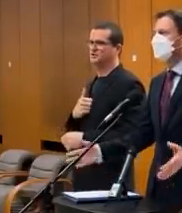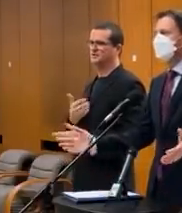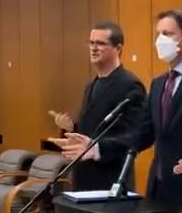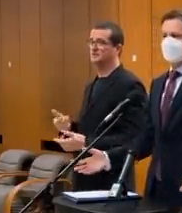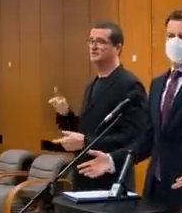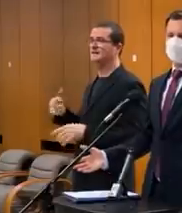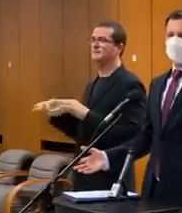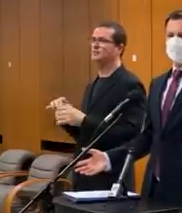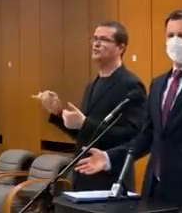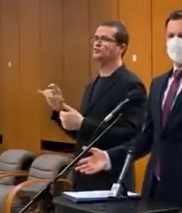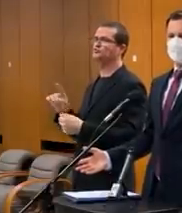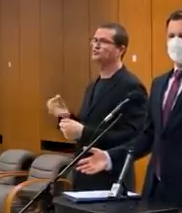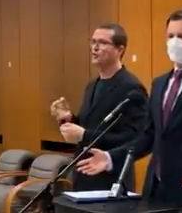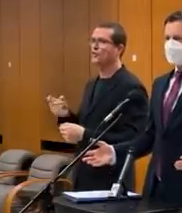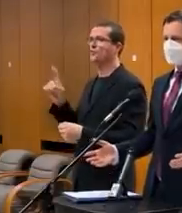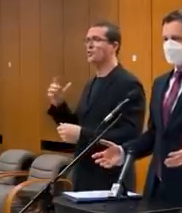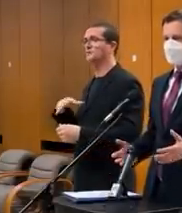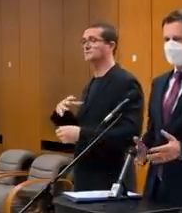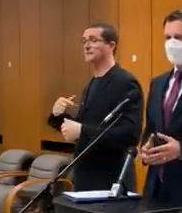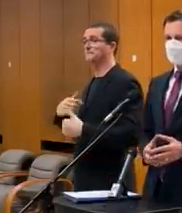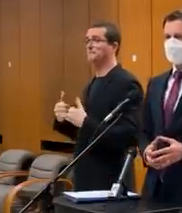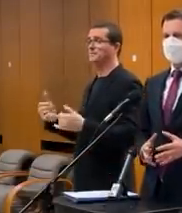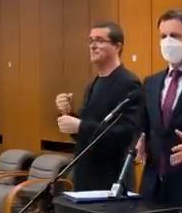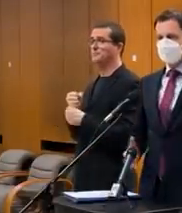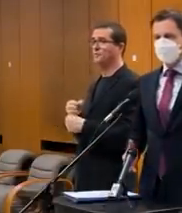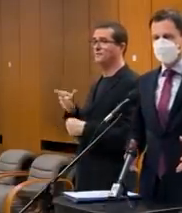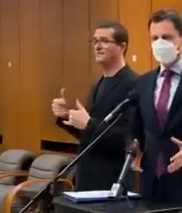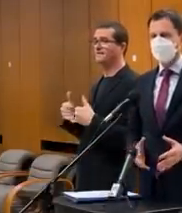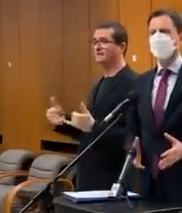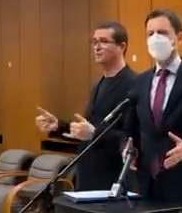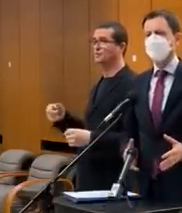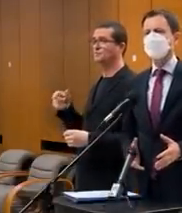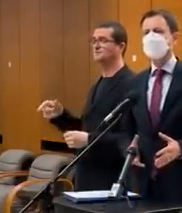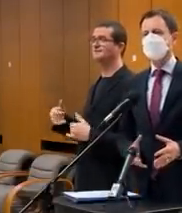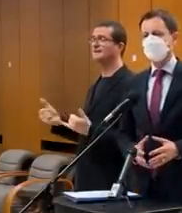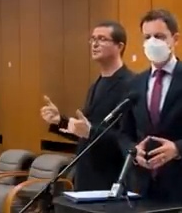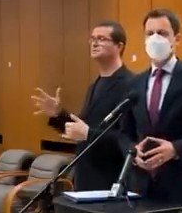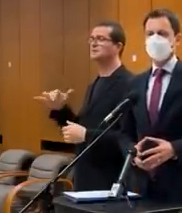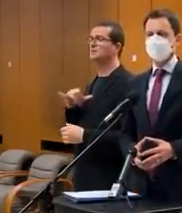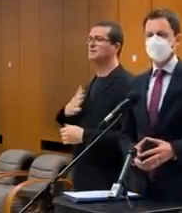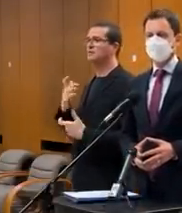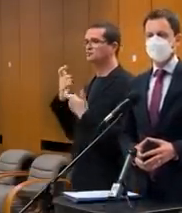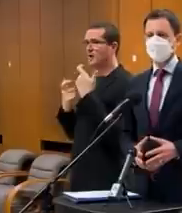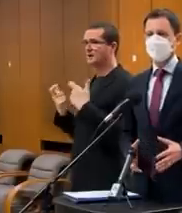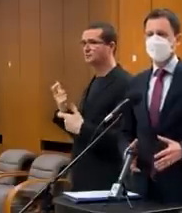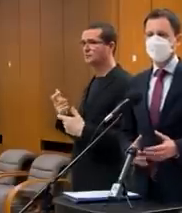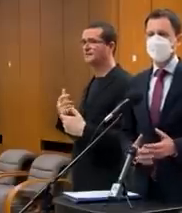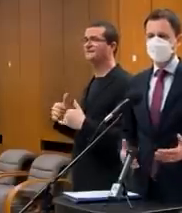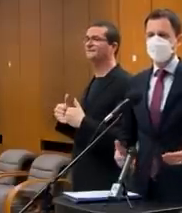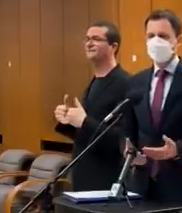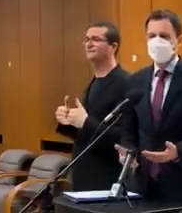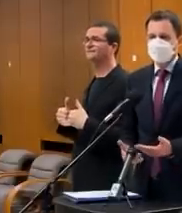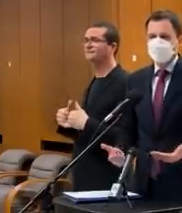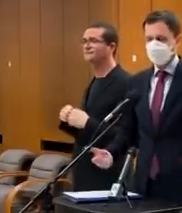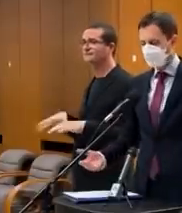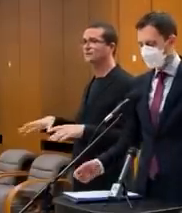že teraz si vyberáme, čo kdo chce. My s pandémiou musíme bojovať, lebo ten vírus, vírus nezaujíma náš názor. Vírus nakoniec